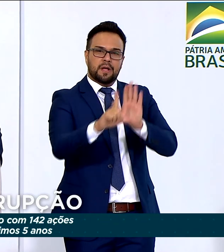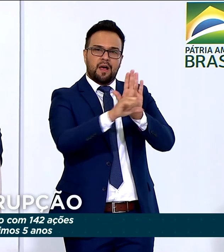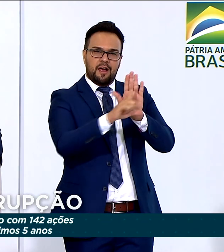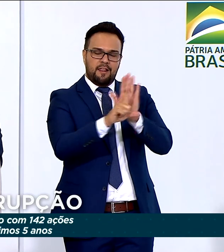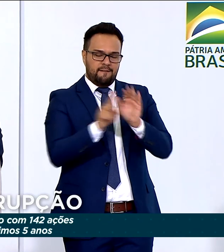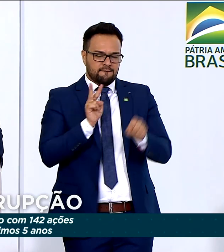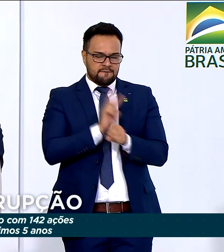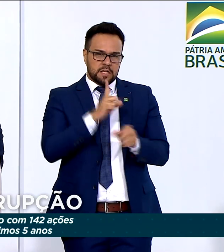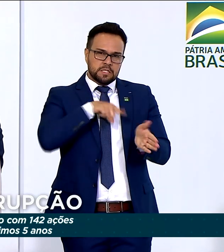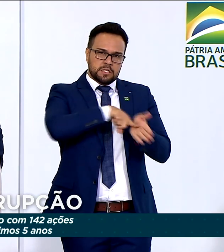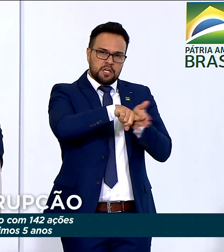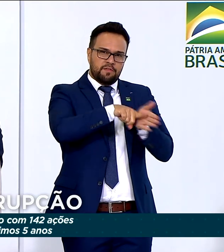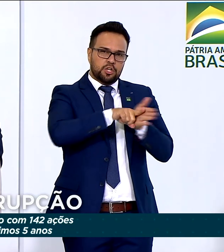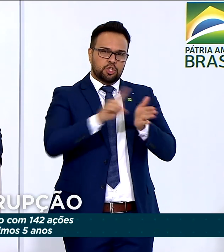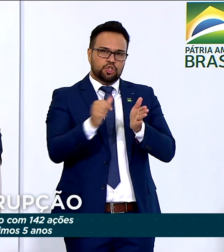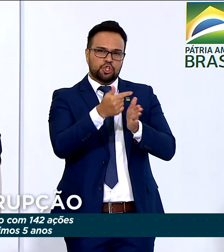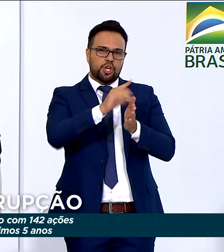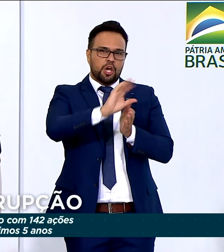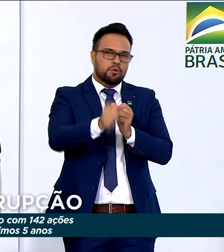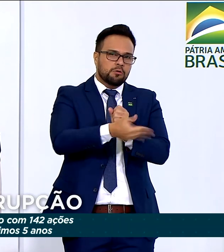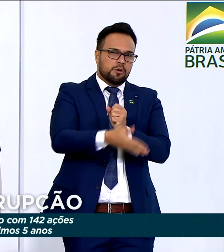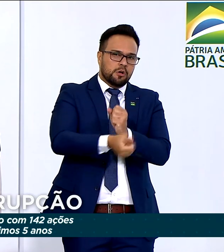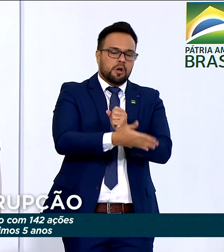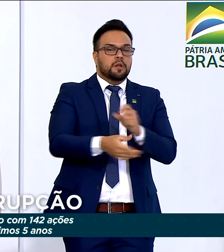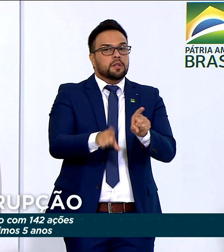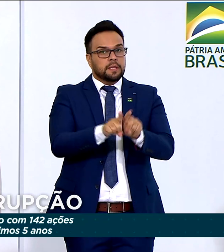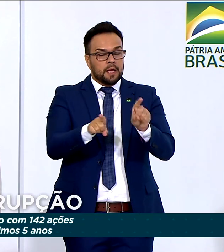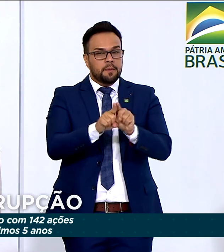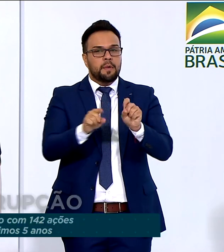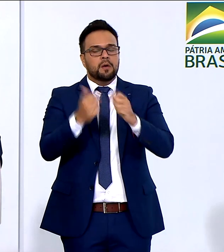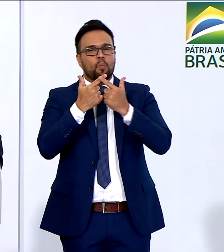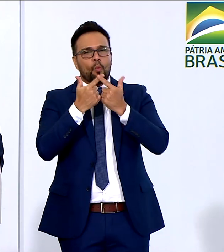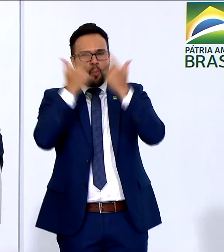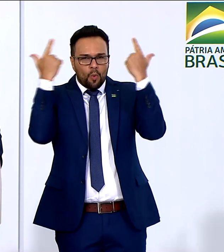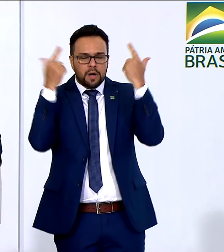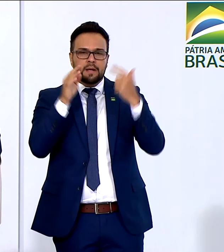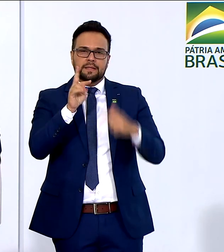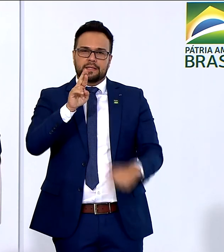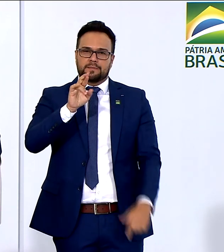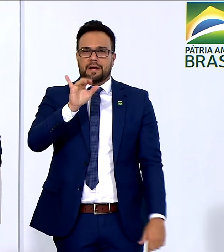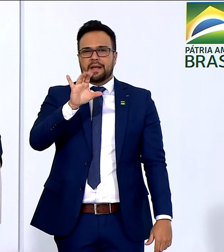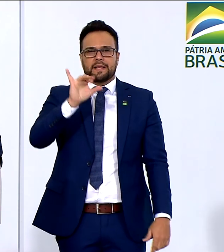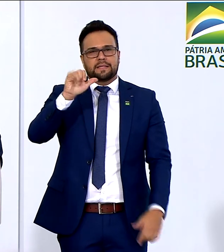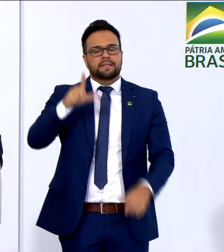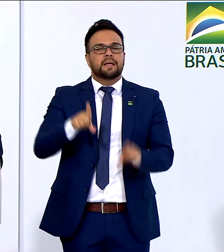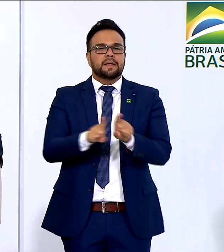e as leis da transparência, de acesso à informação e de combate às organizações criminosas. Música Música Música